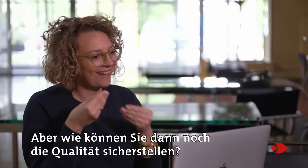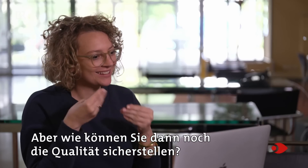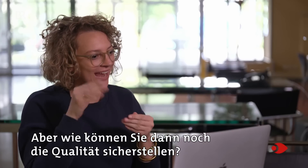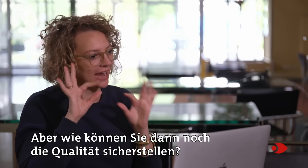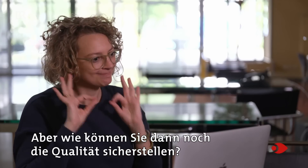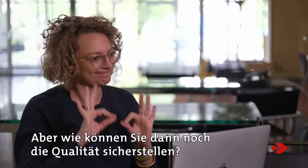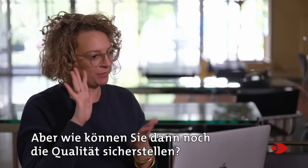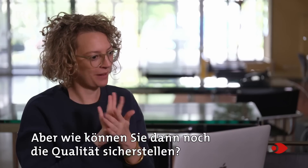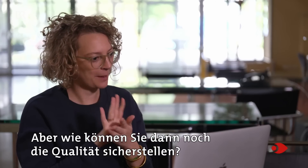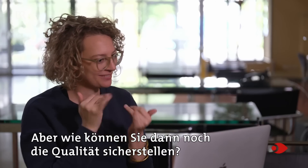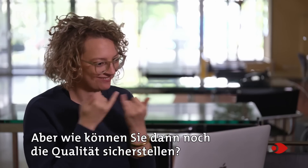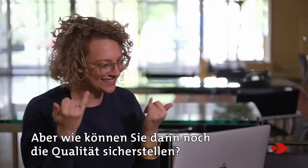dann noch die Qualität sicherstellen?